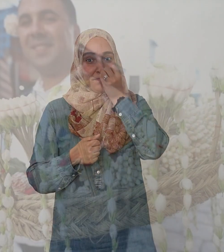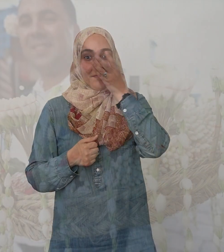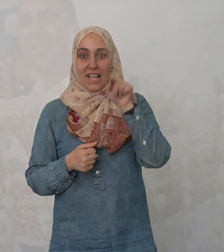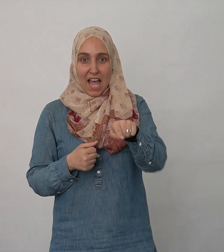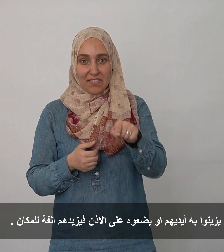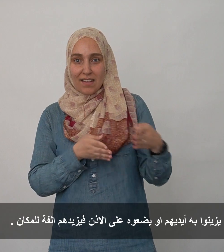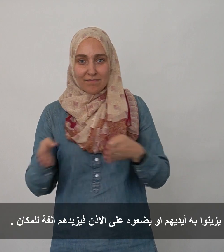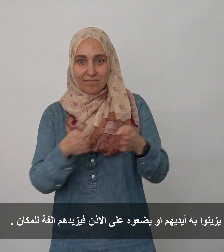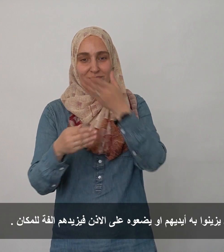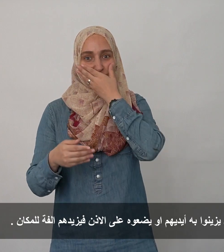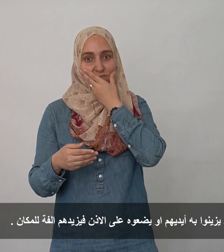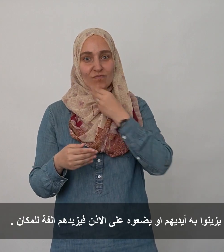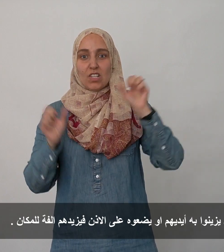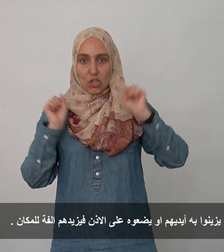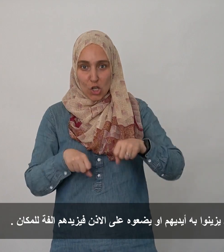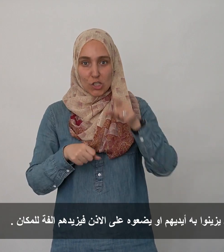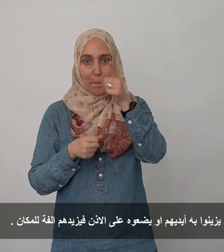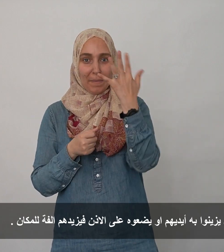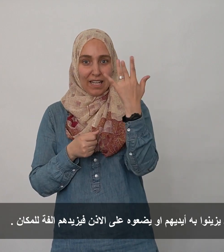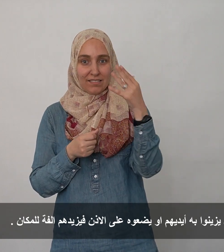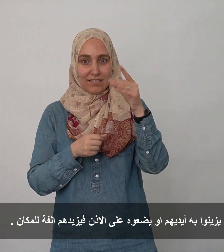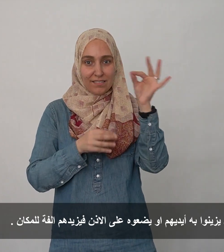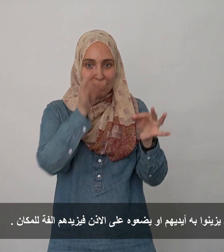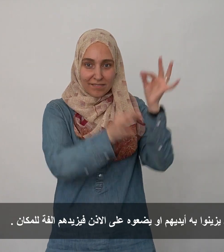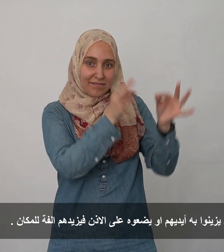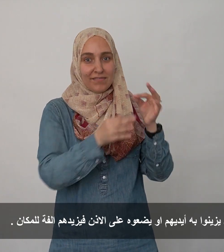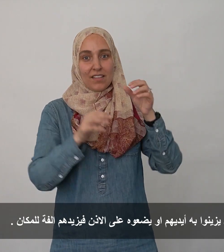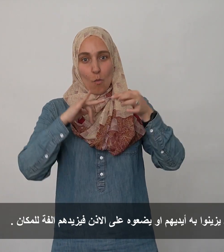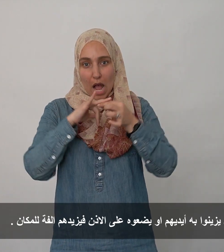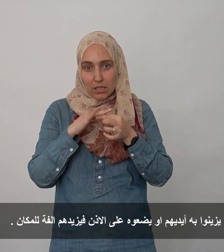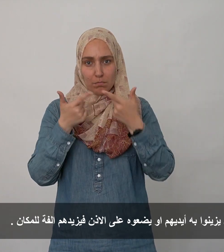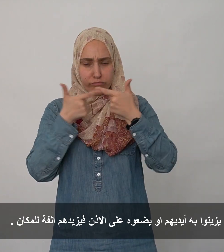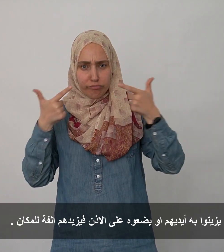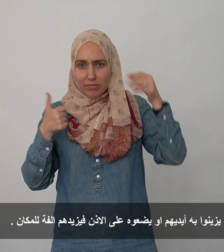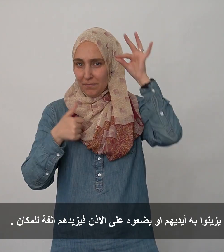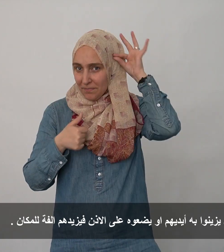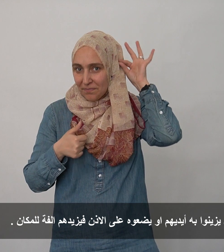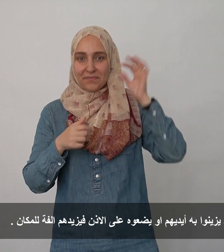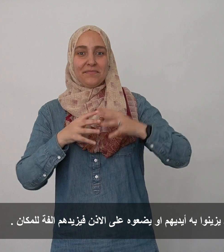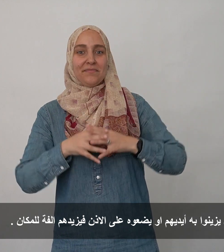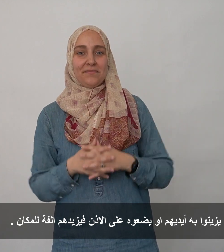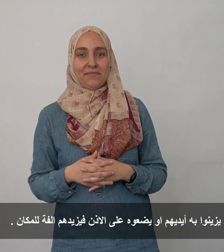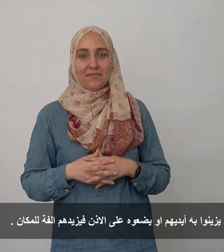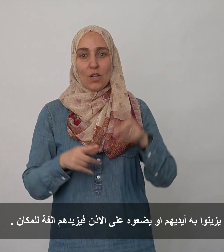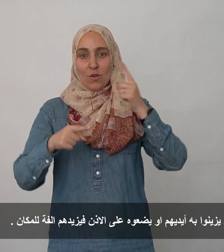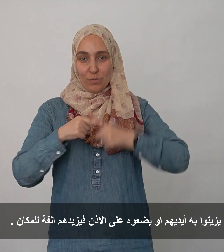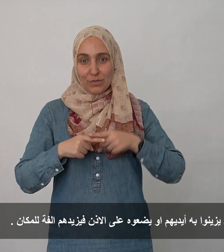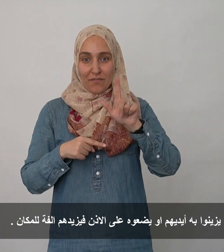أيديهم أو يضعوها على الأذن فيزدهم ألفا للمكان وقد